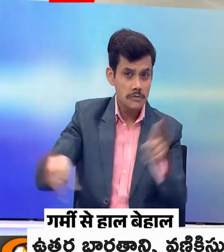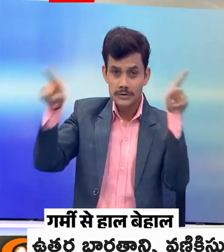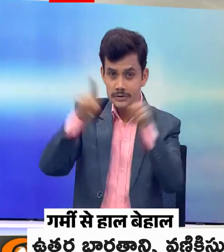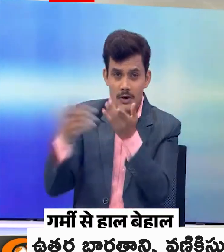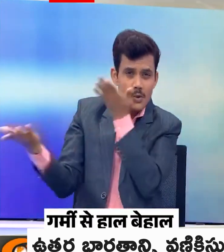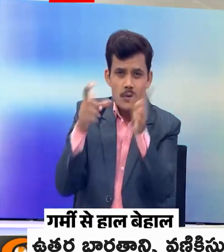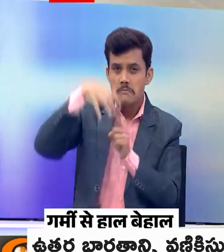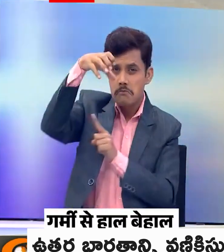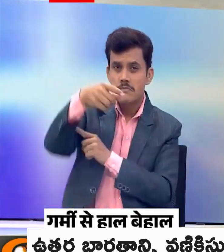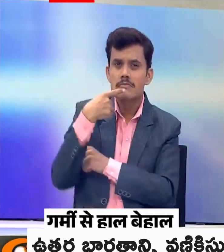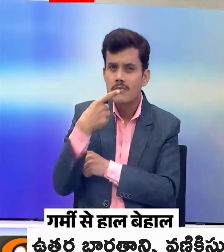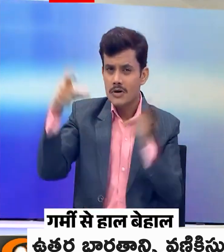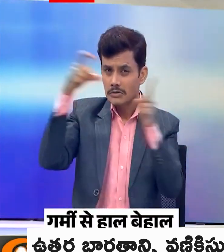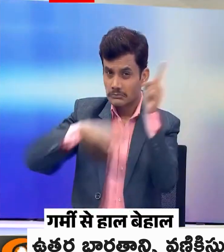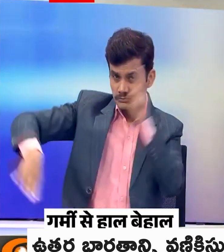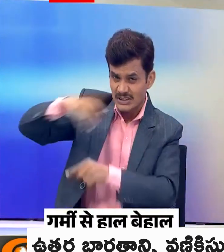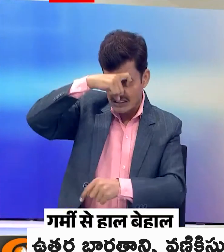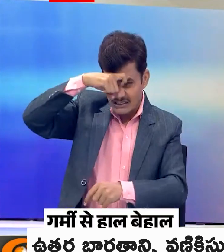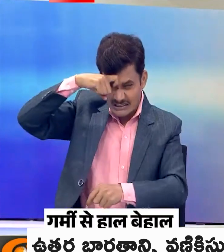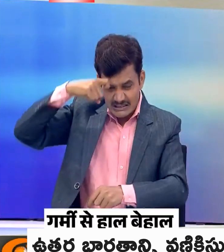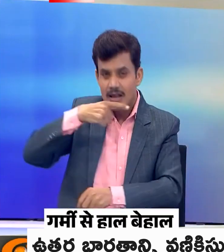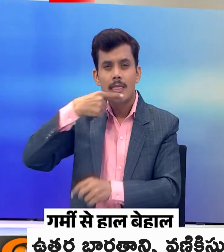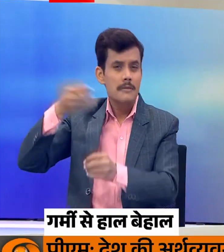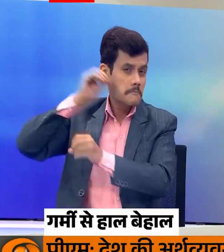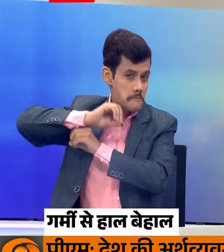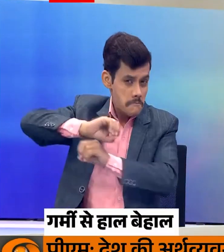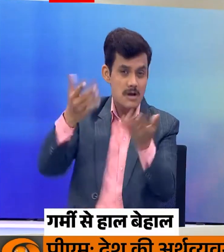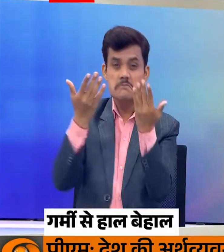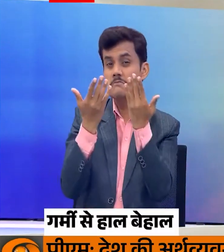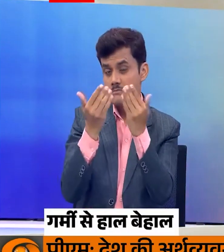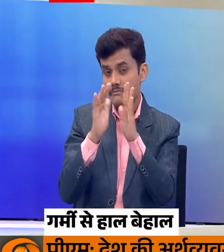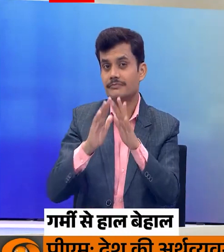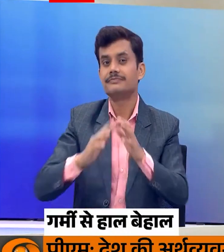मौसम विभाग ने दिल्ली में भीशोण गर्मी का रेड एलर्ट किया जारी